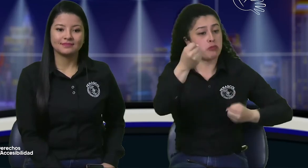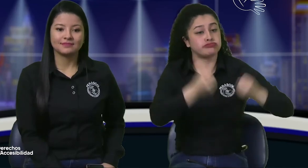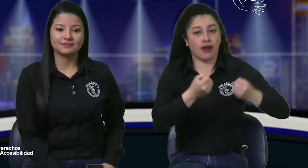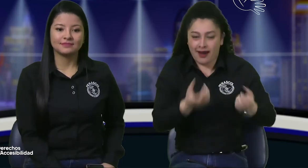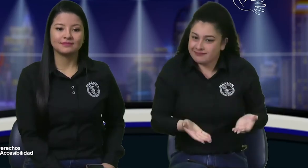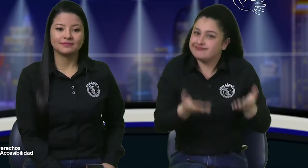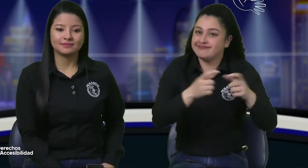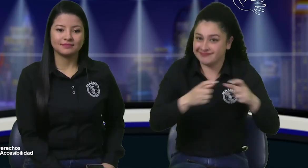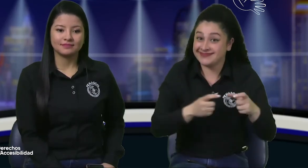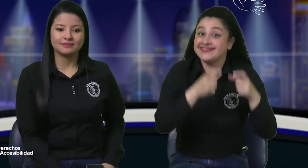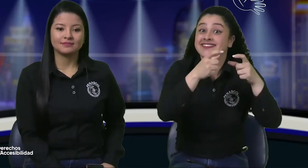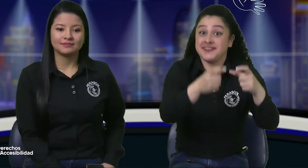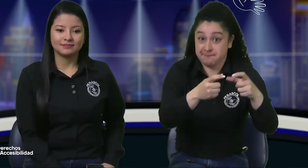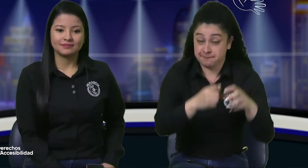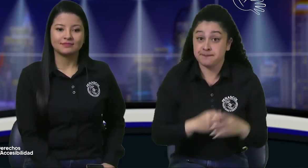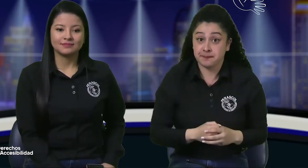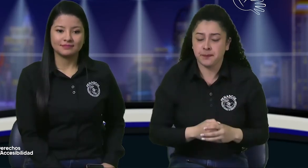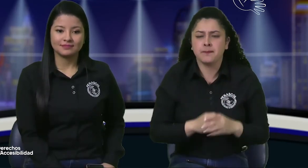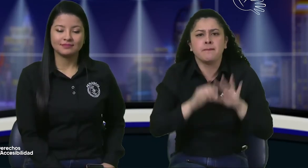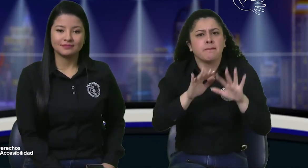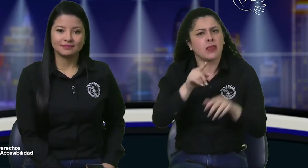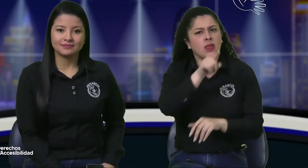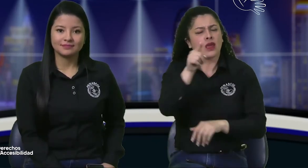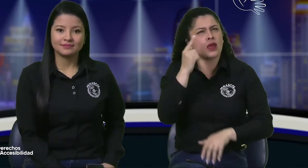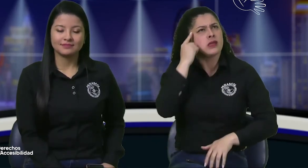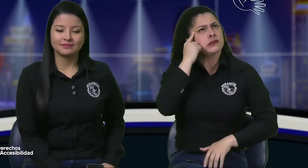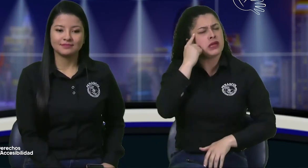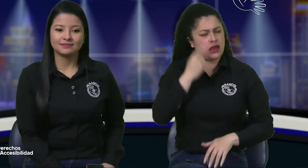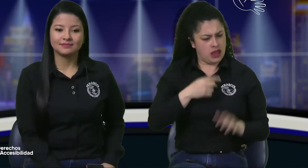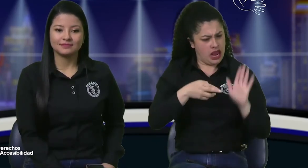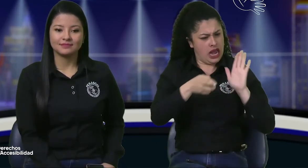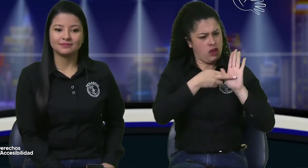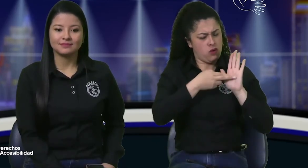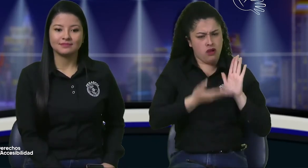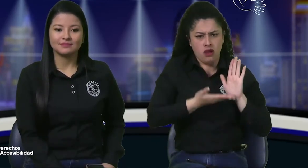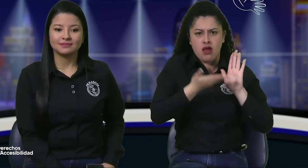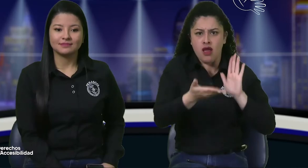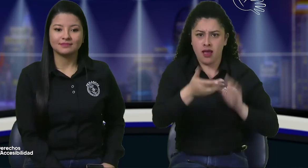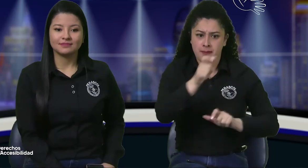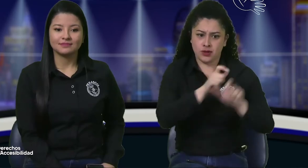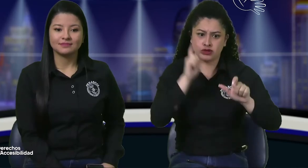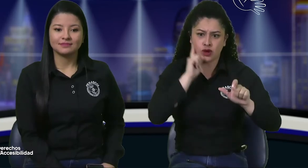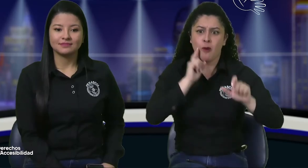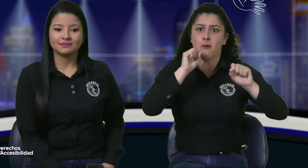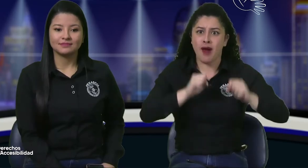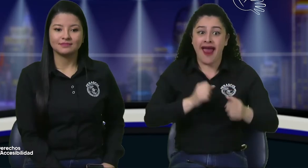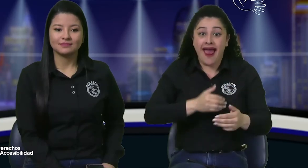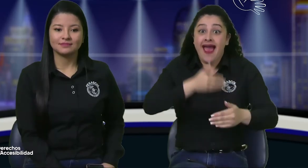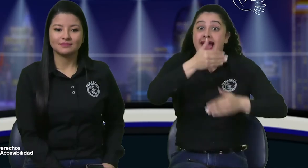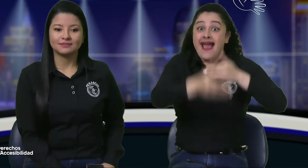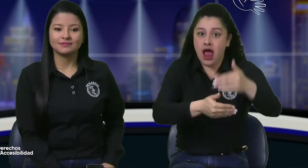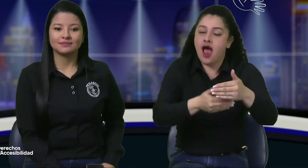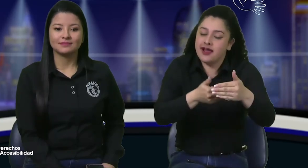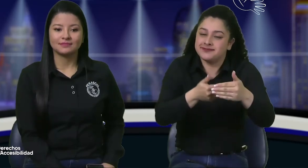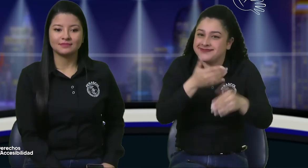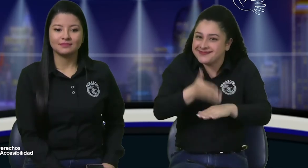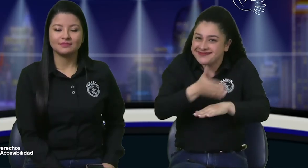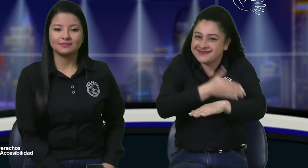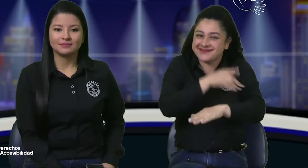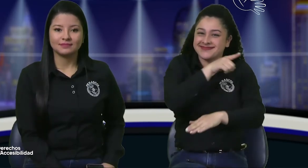personas sordas pueden tener la licencia para conducción de transporte privado y bueno la resolución que le da a las personas sordas